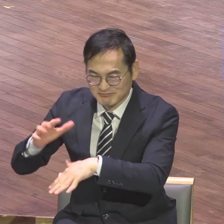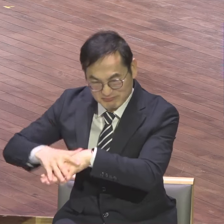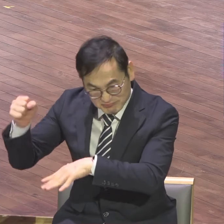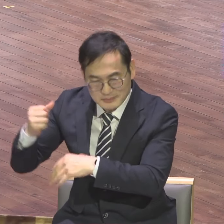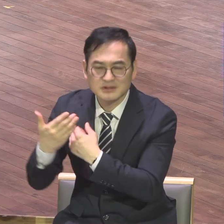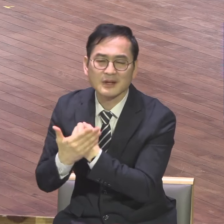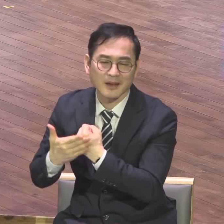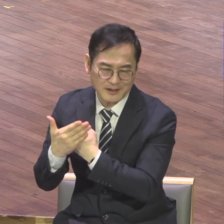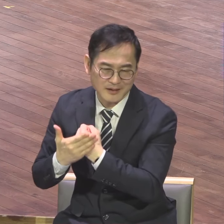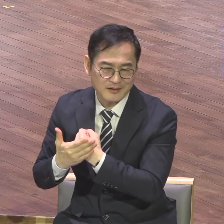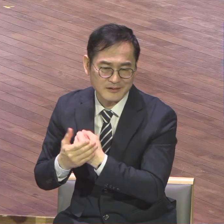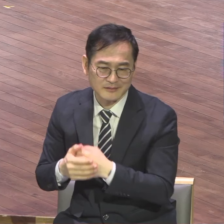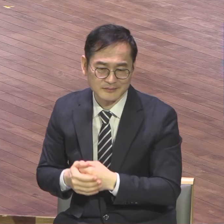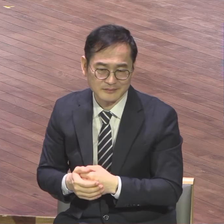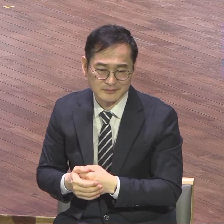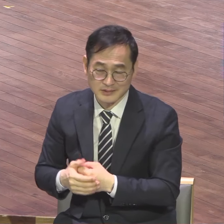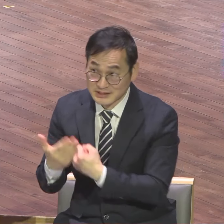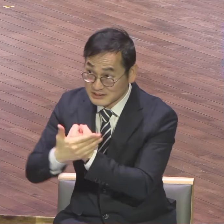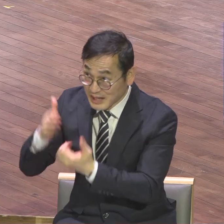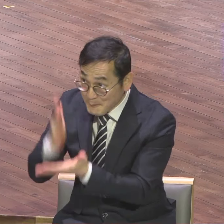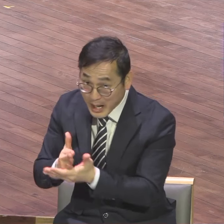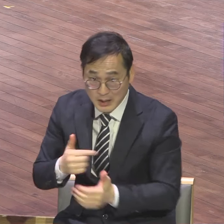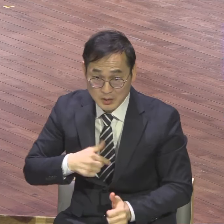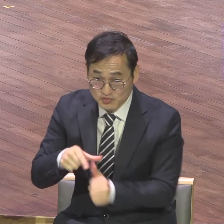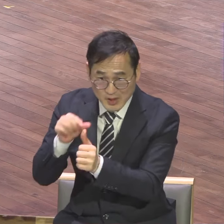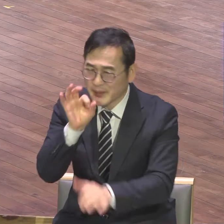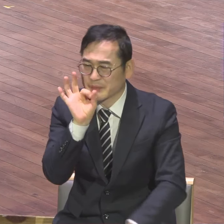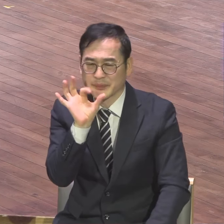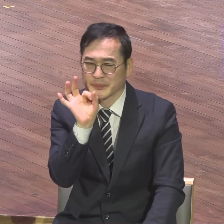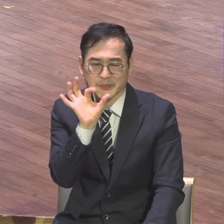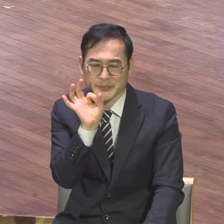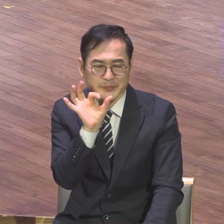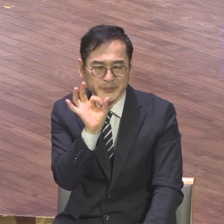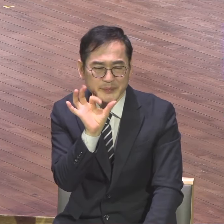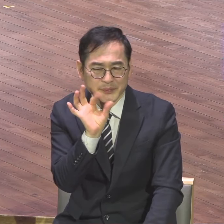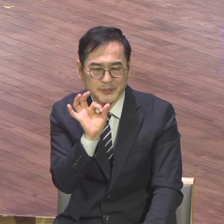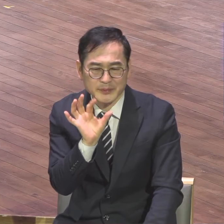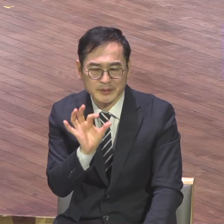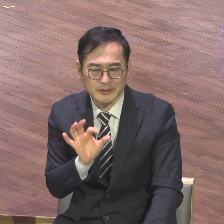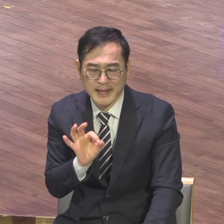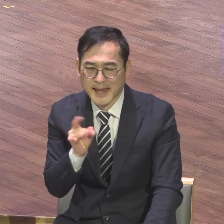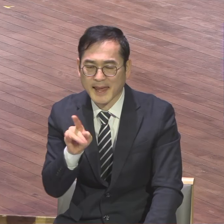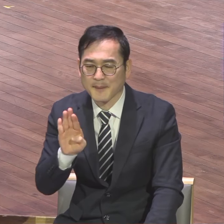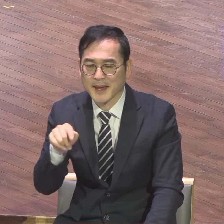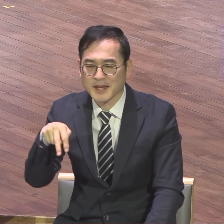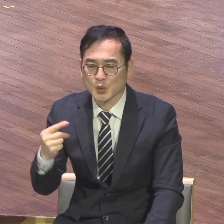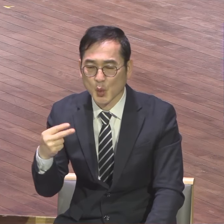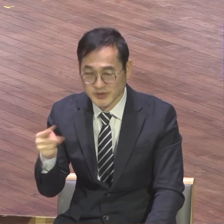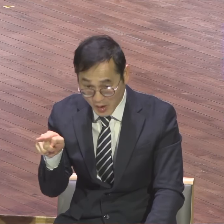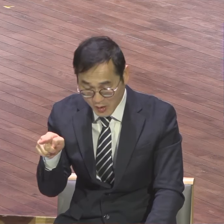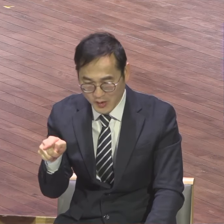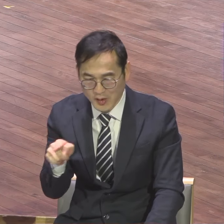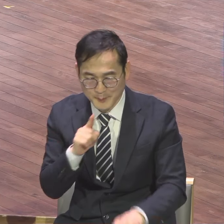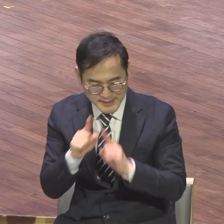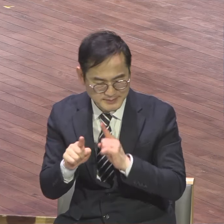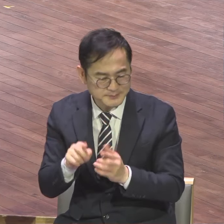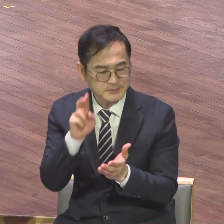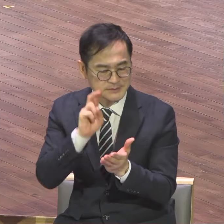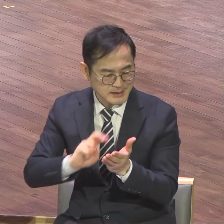아니고 구원을 못 받아요 사도 바울이 에베스 1장 3절로 오전에 이걸 고백하죠 잔송하려다 하나님